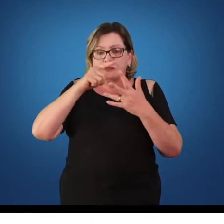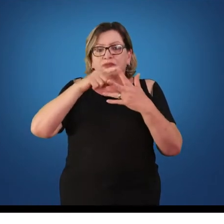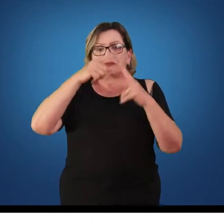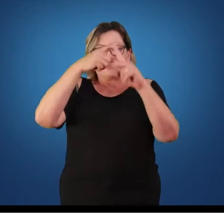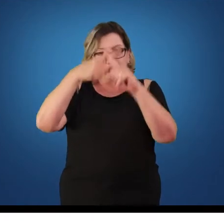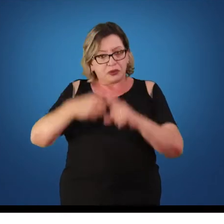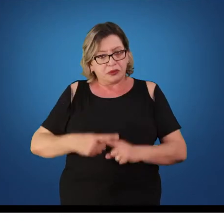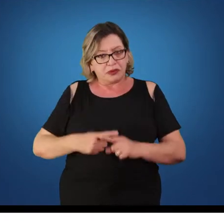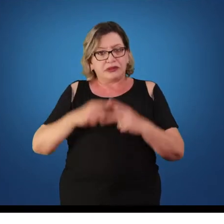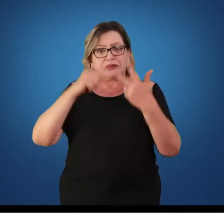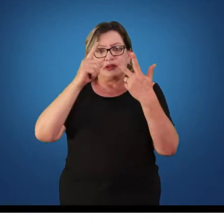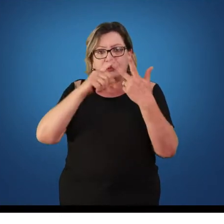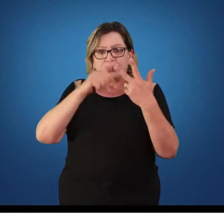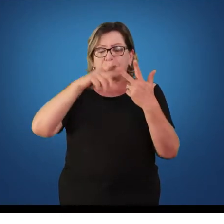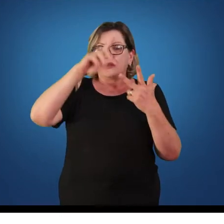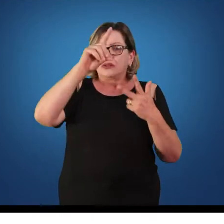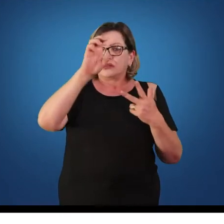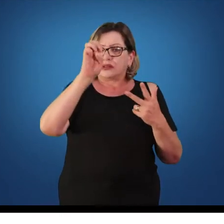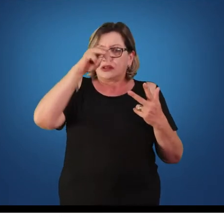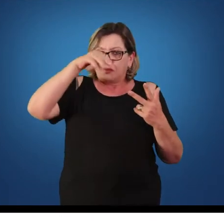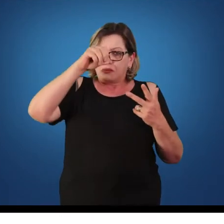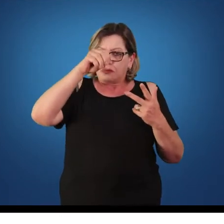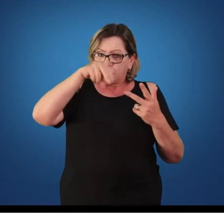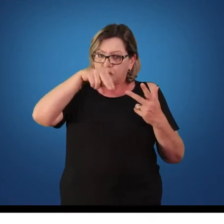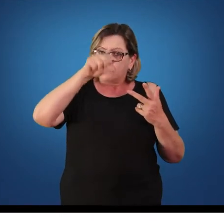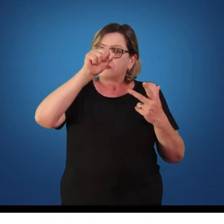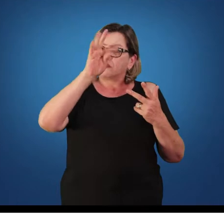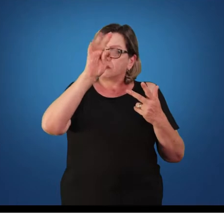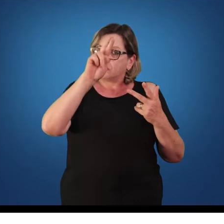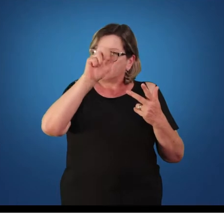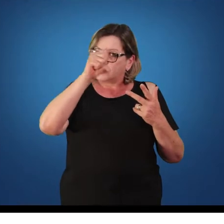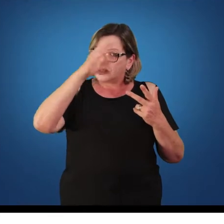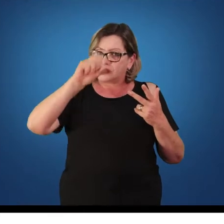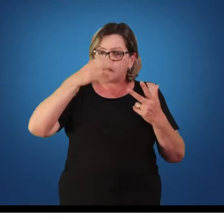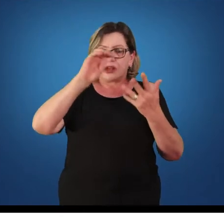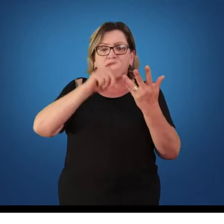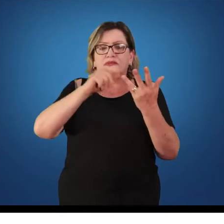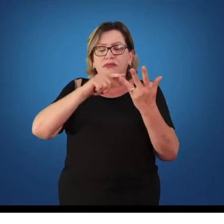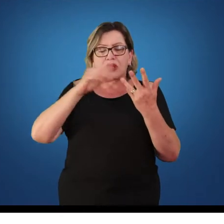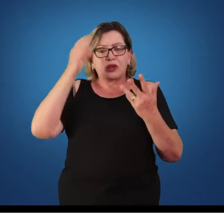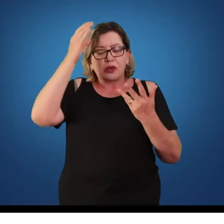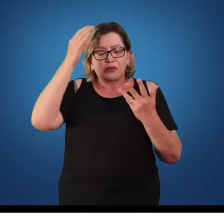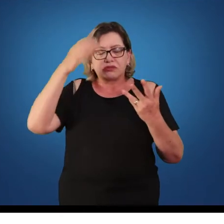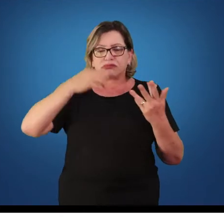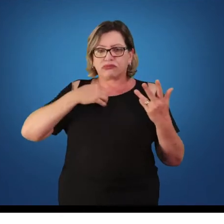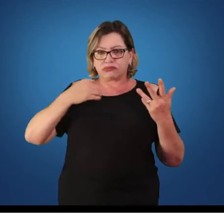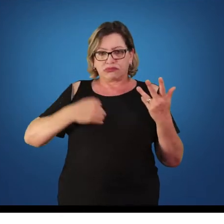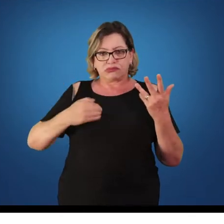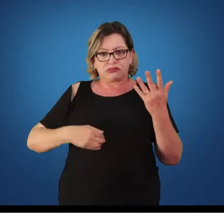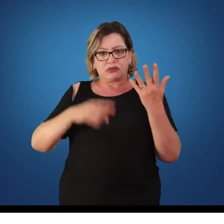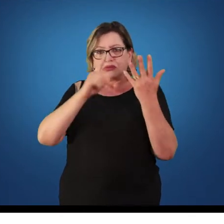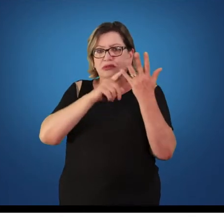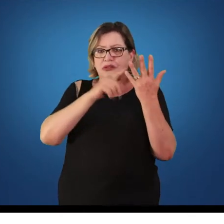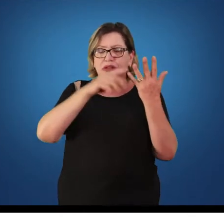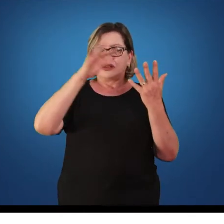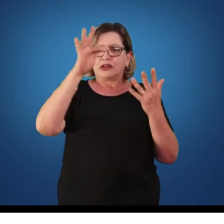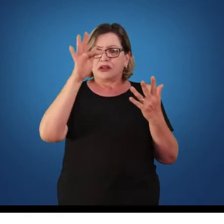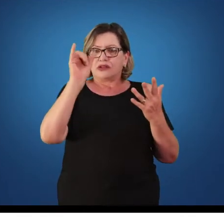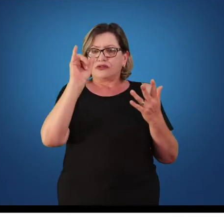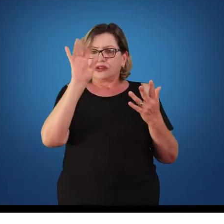ginástica de demonstração, a ginástica de consciência corporal e a ginástica fitoterápica, que é daí aonde